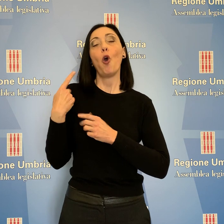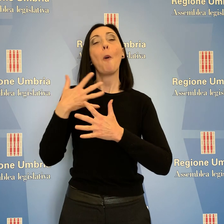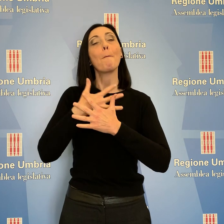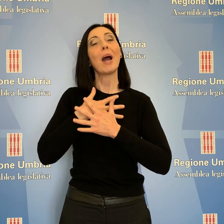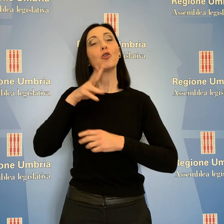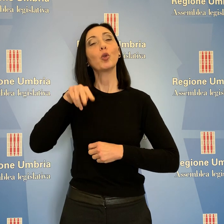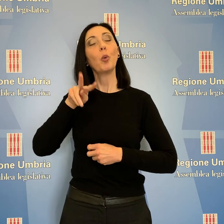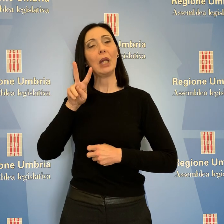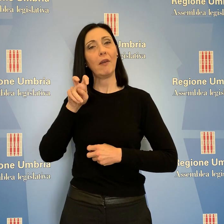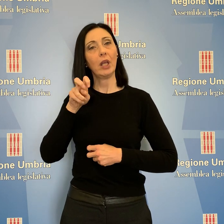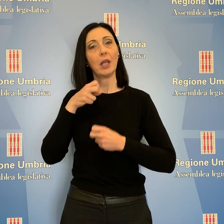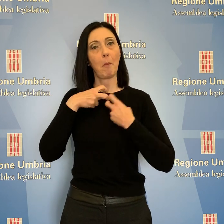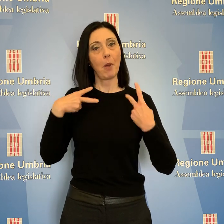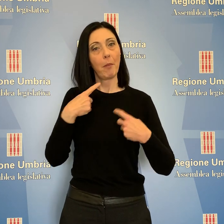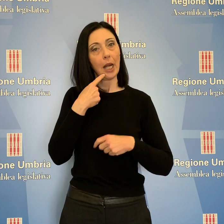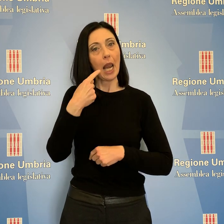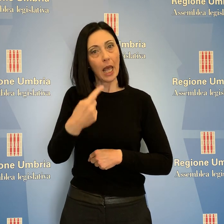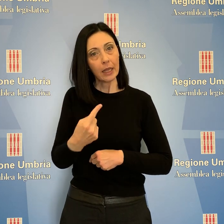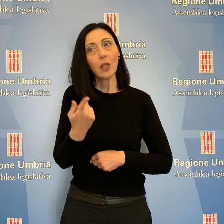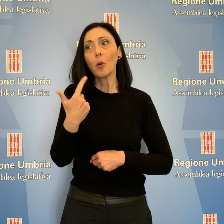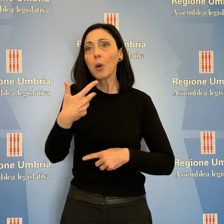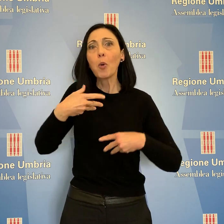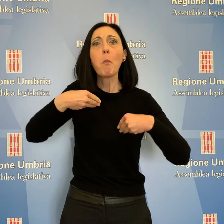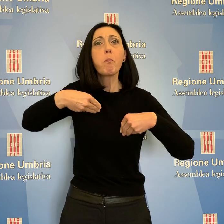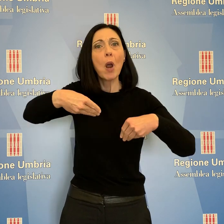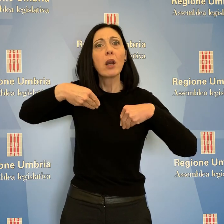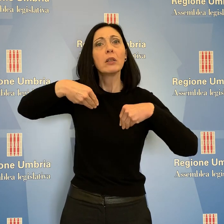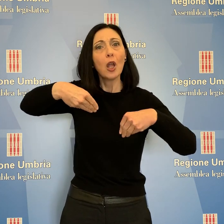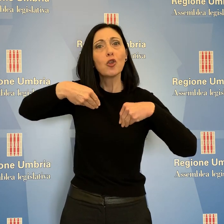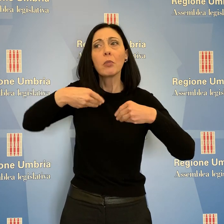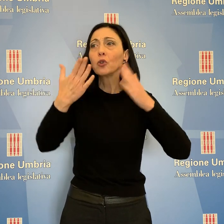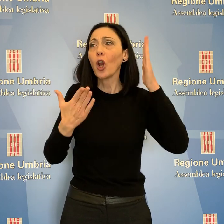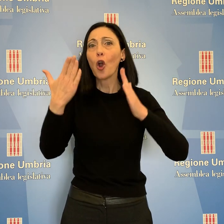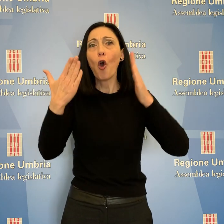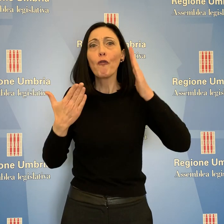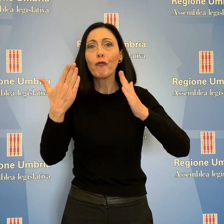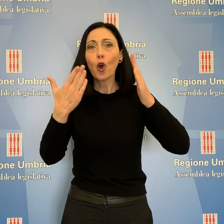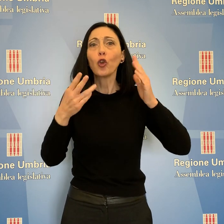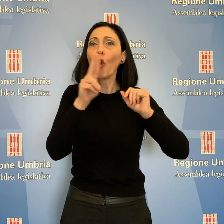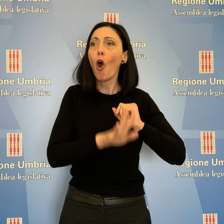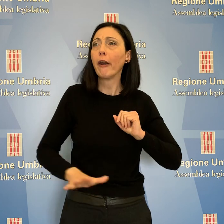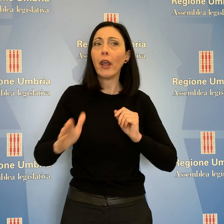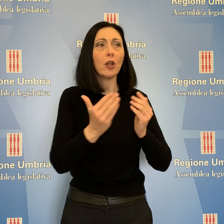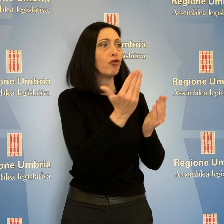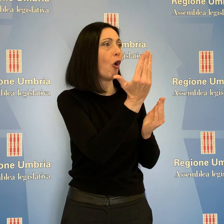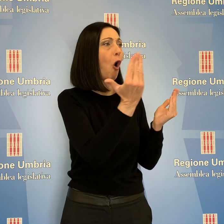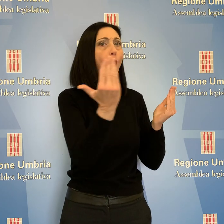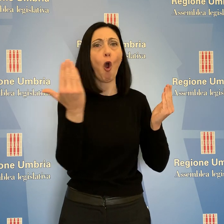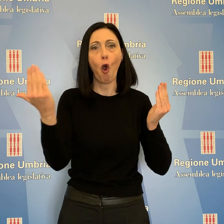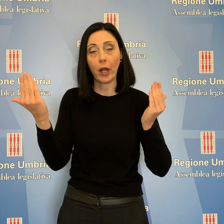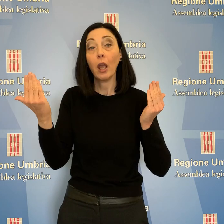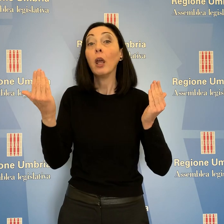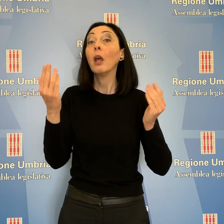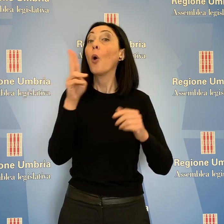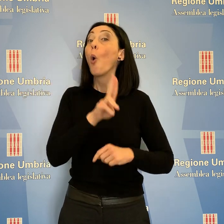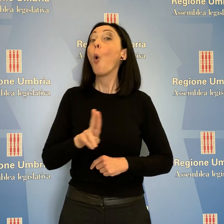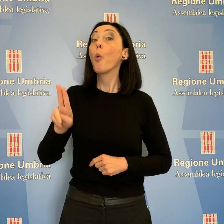proposto un grande percorso di partecipazione e confronto con tutti gli attori regionali. L'Umbria poteva essere crocevia di una